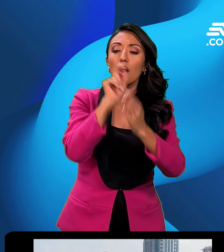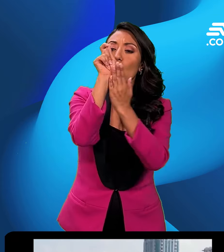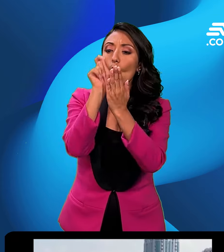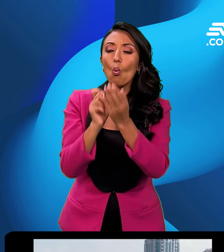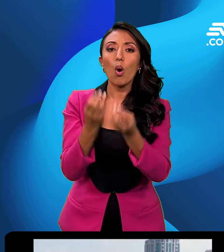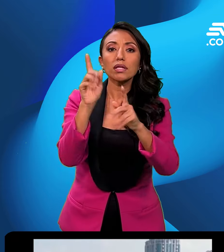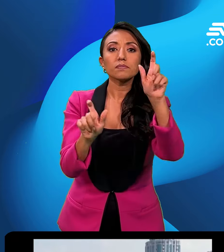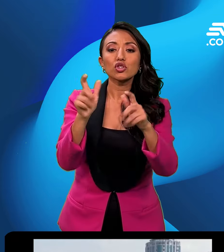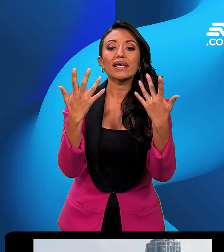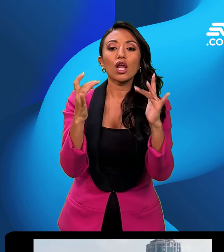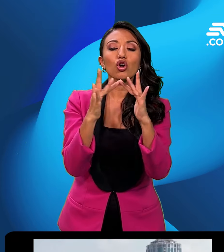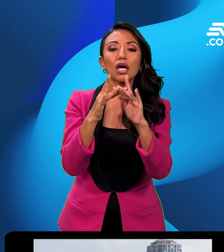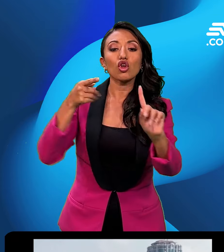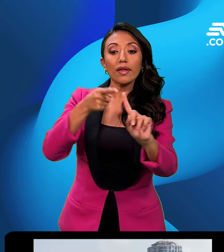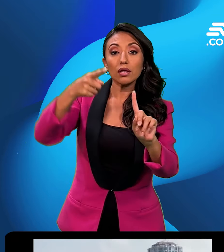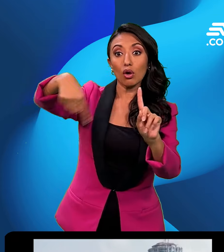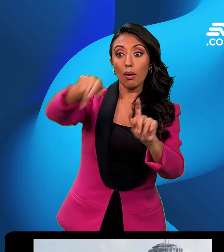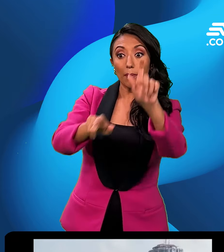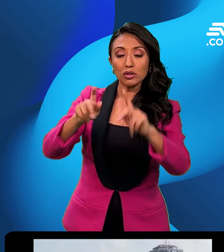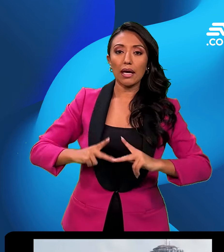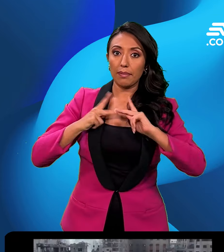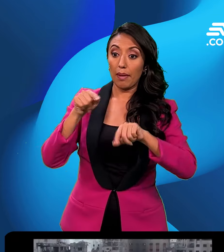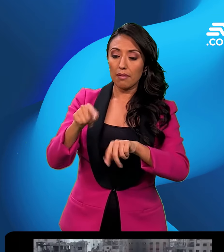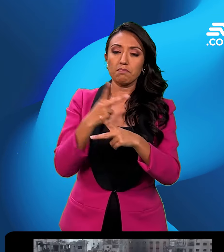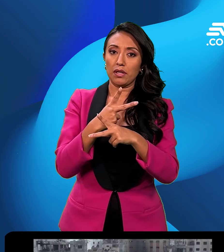para mantener contacto directo con los ecuatorianos que están en zonas de riesgo.